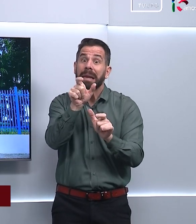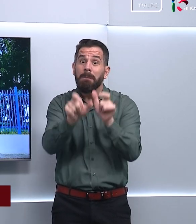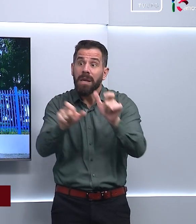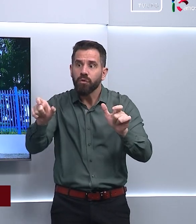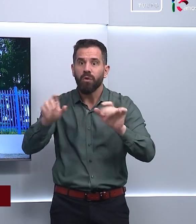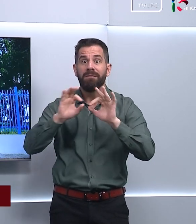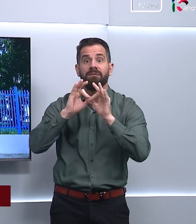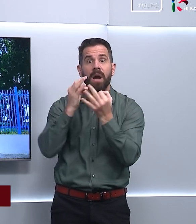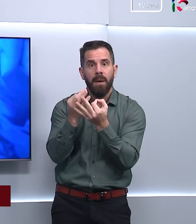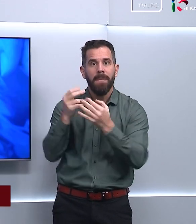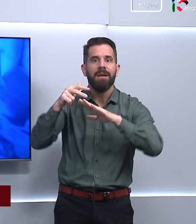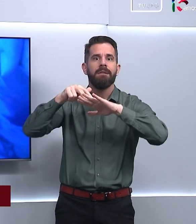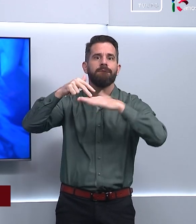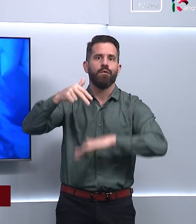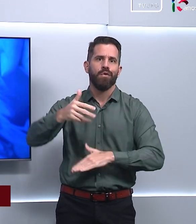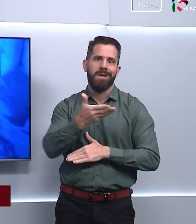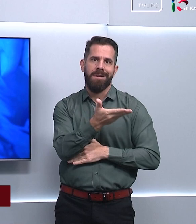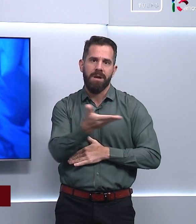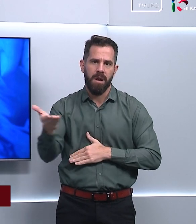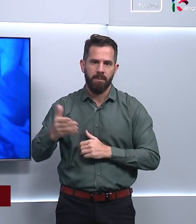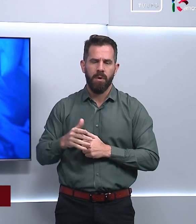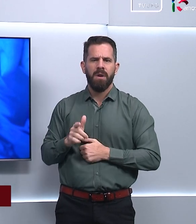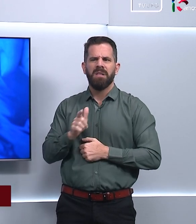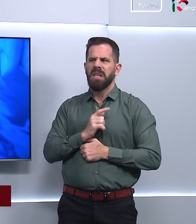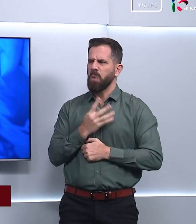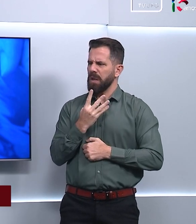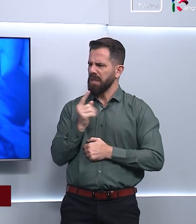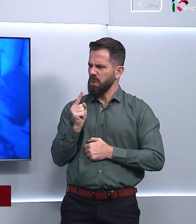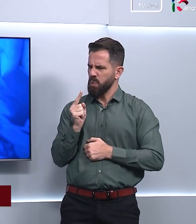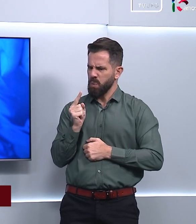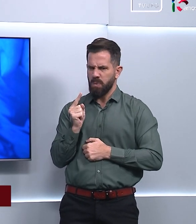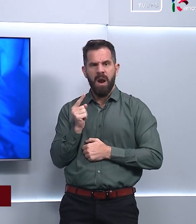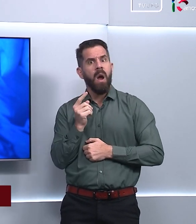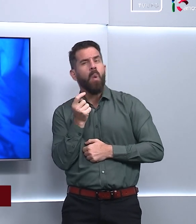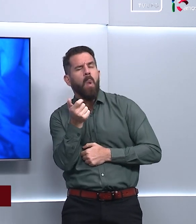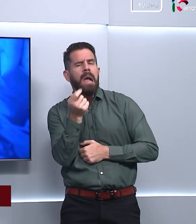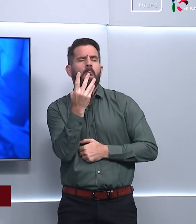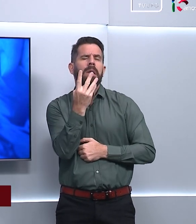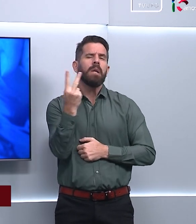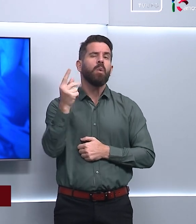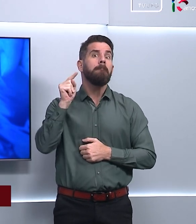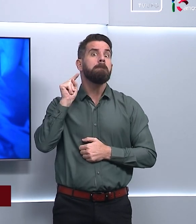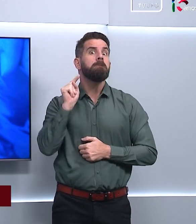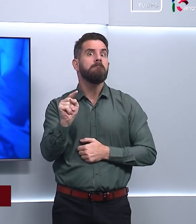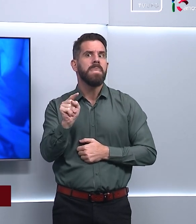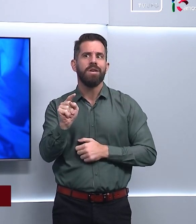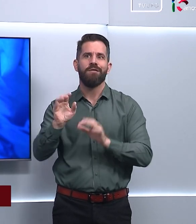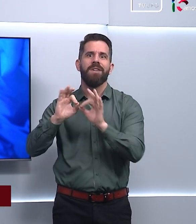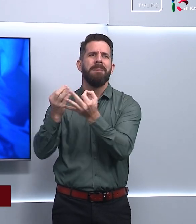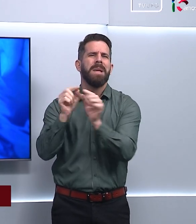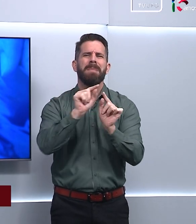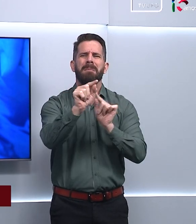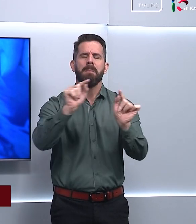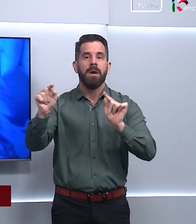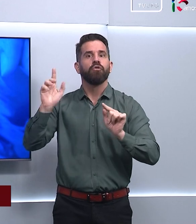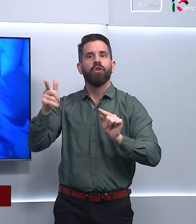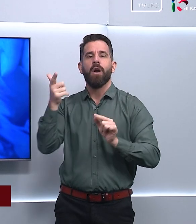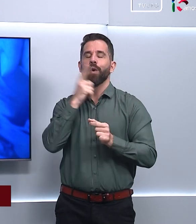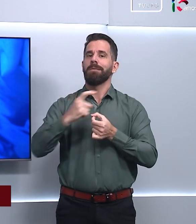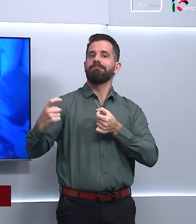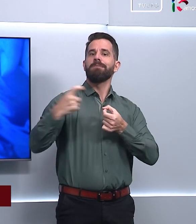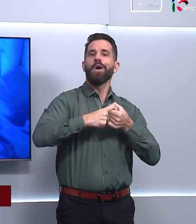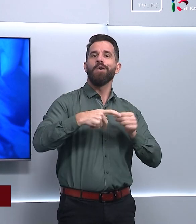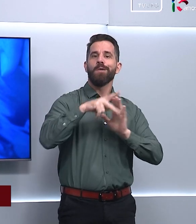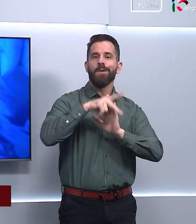vulnerabilidade. São 41 mil e poucas famílias, quase 42 mil famílias, que já estão beneficiárias do programa. Nós